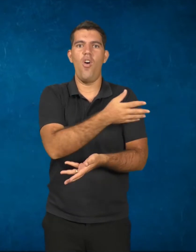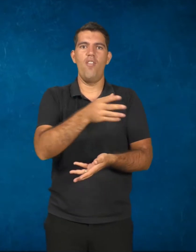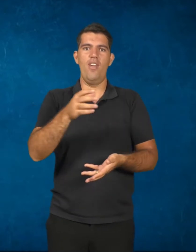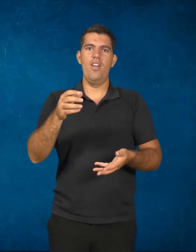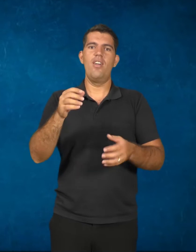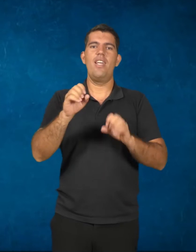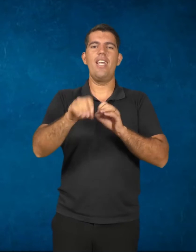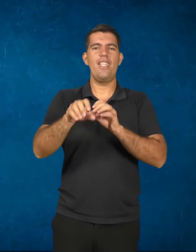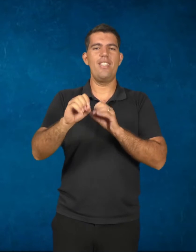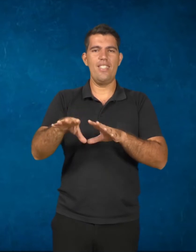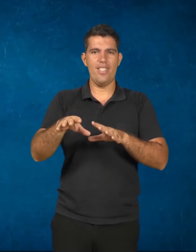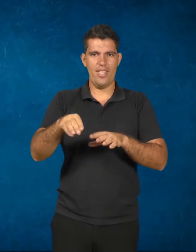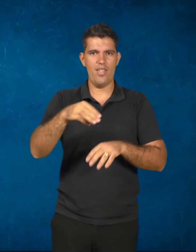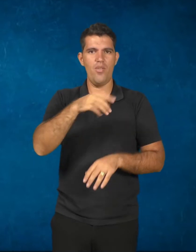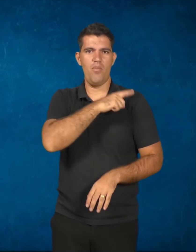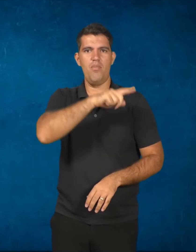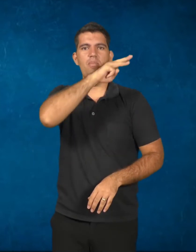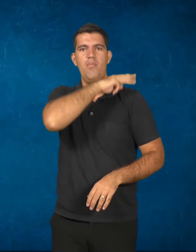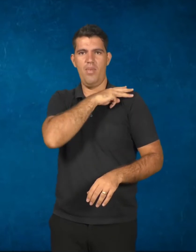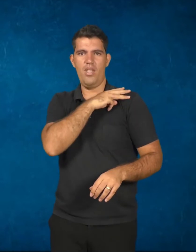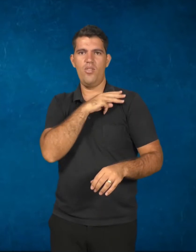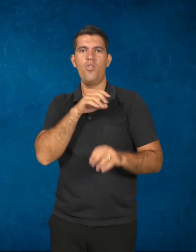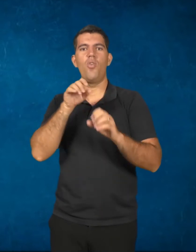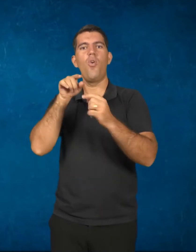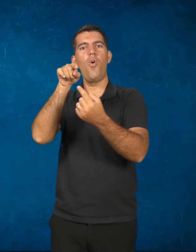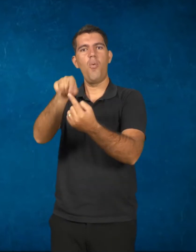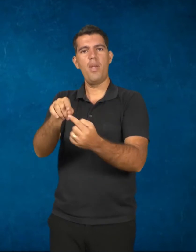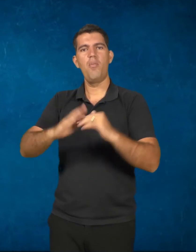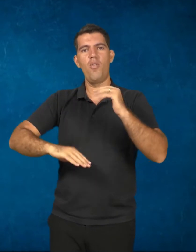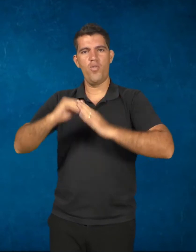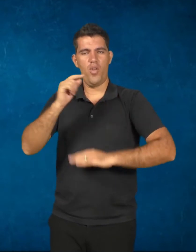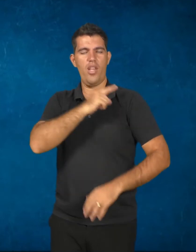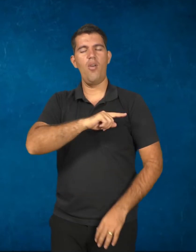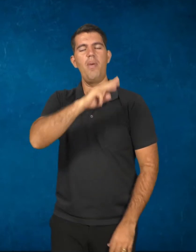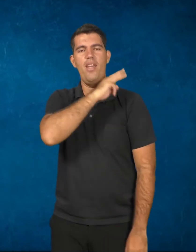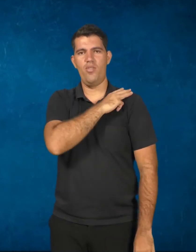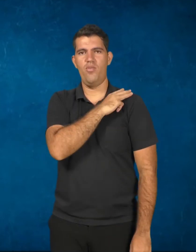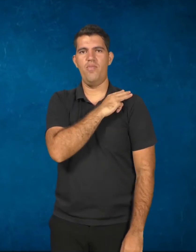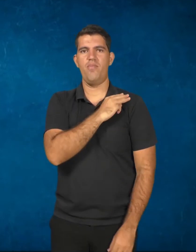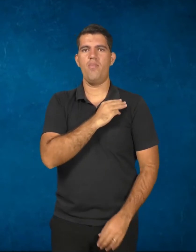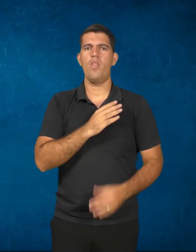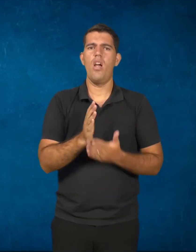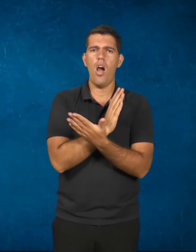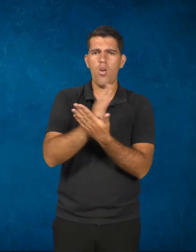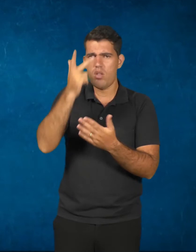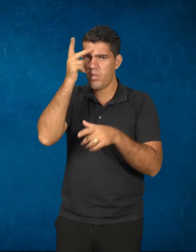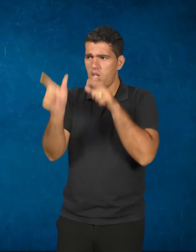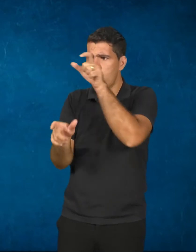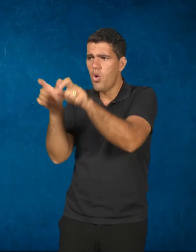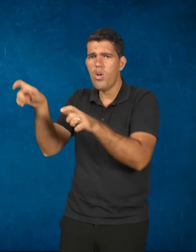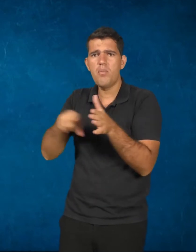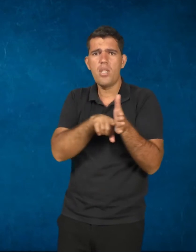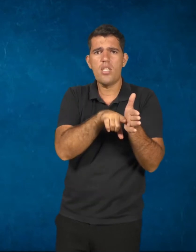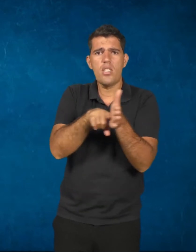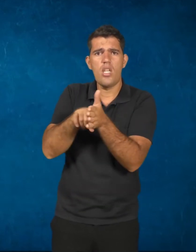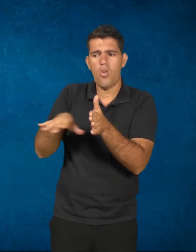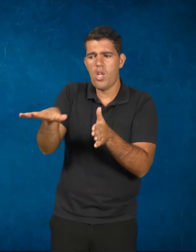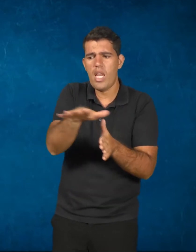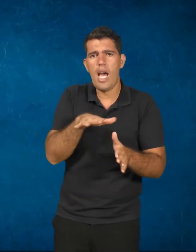médio e a educação profissionalizante de nível médio. Alguns educadores brasileiros, pesquisadores da área trabalho